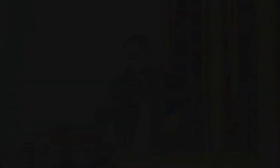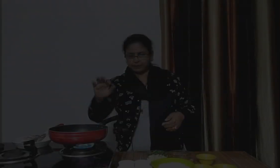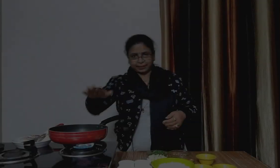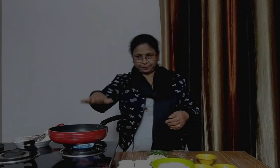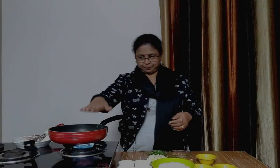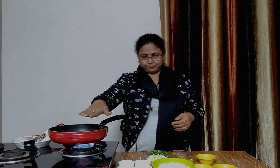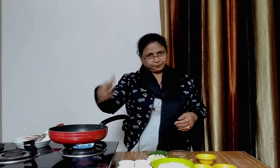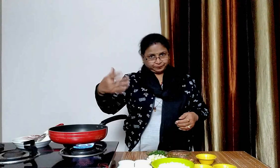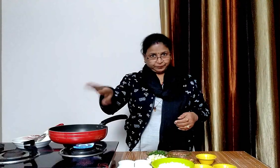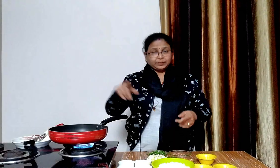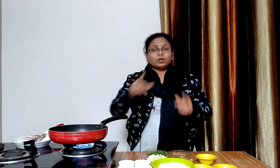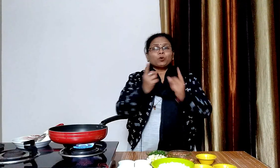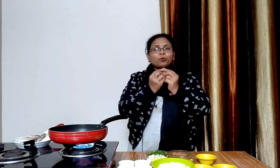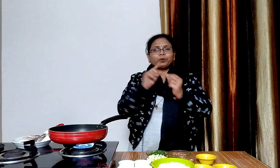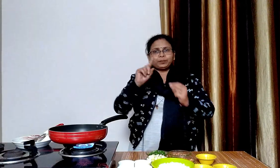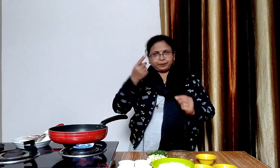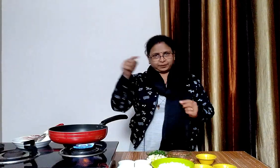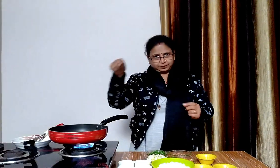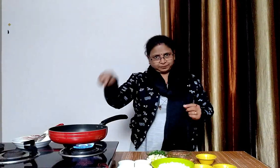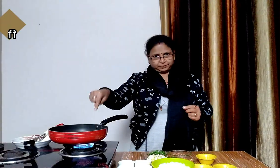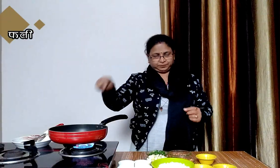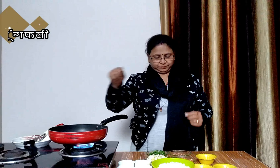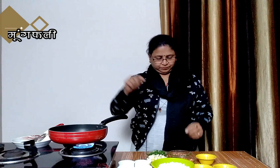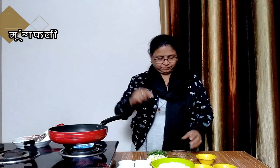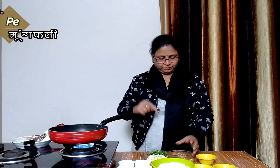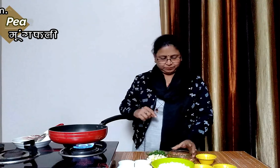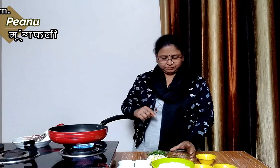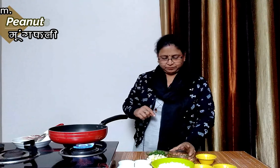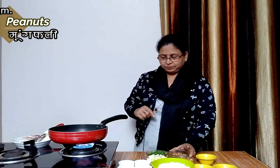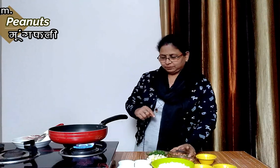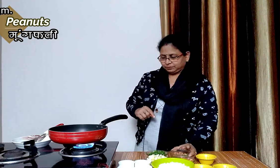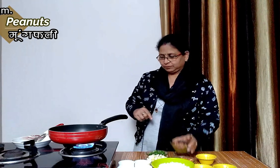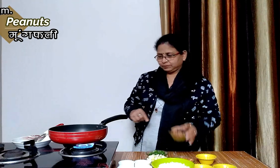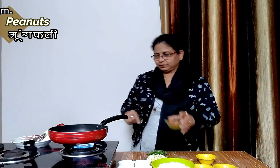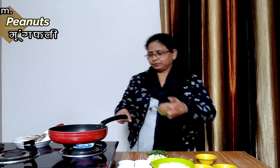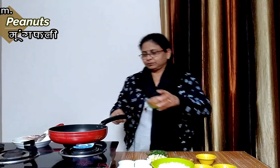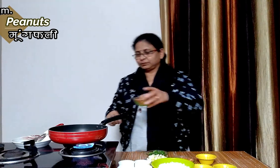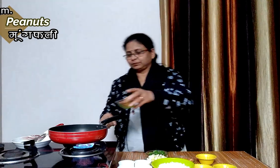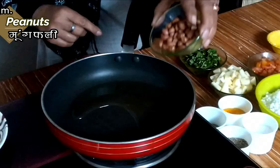तेल गरम हो चुका है अब इसमें मुवफली के डाले डालेंगे और थोड़ा भूल लेंगे